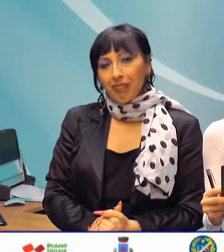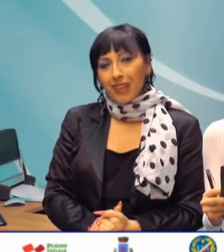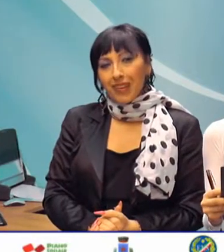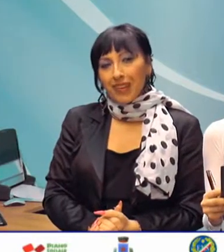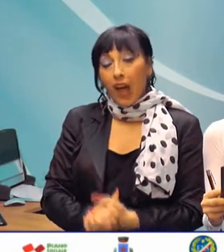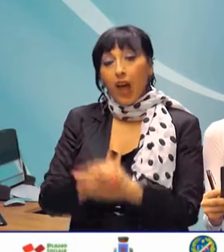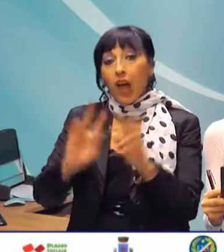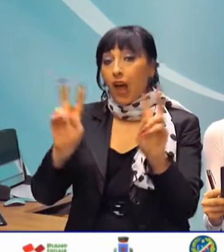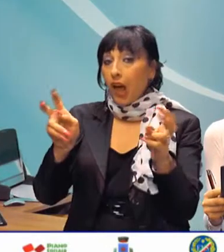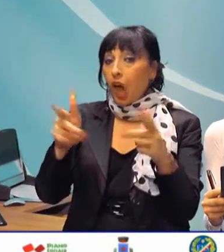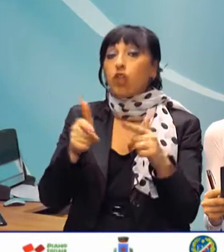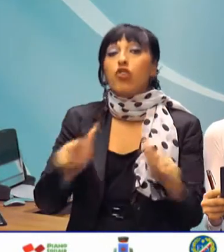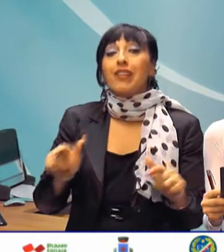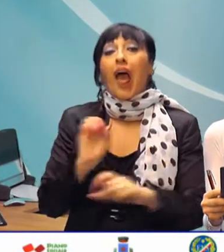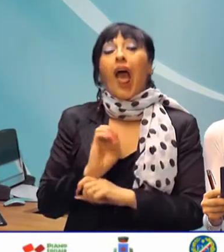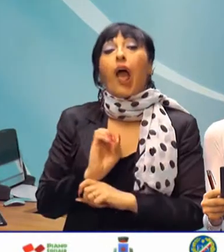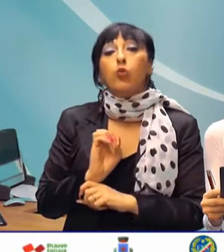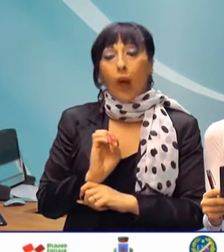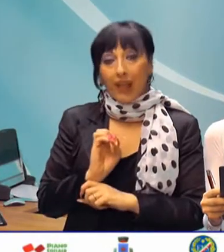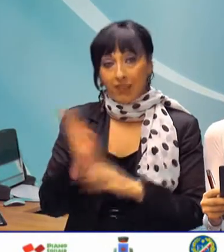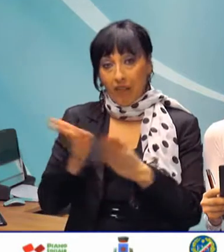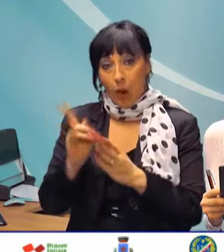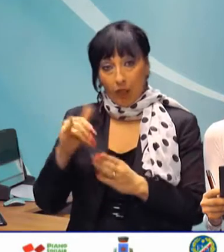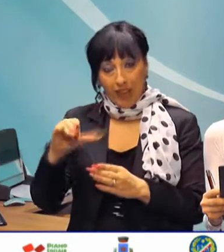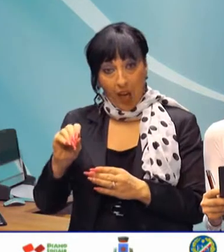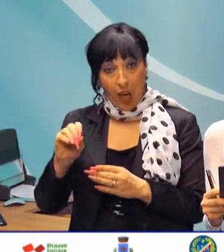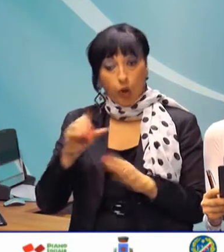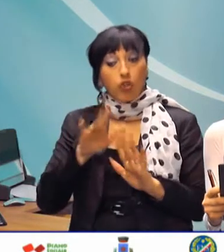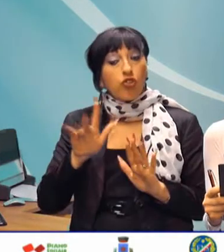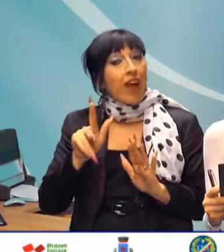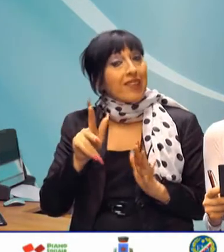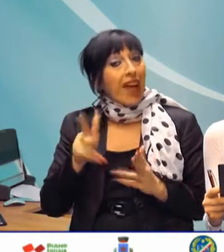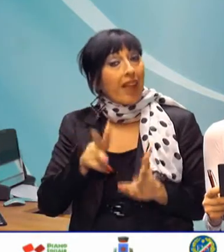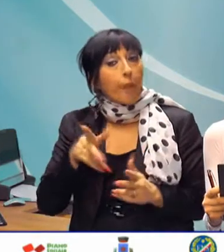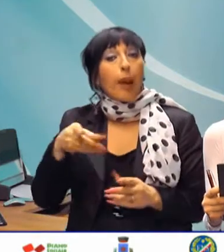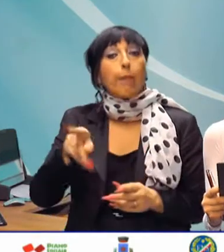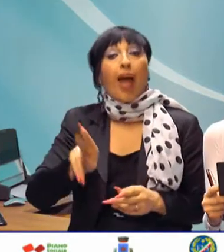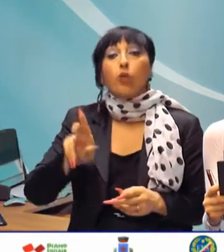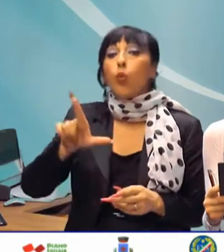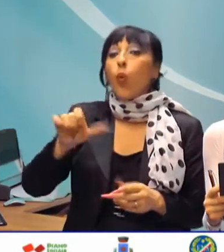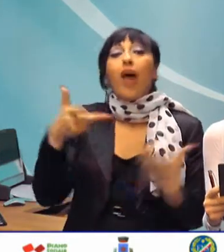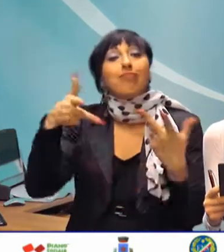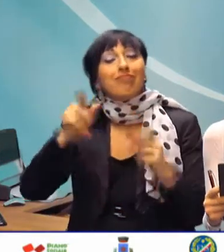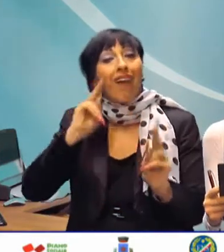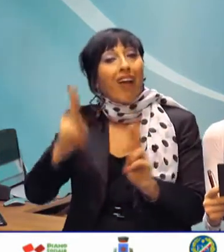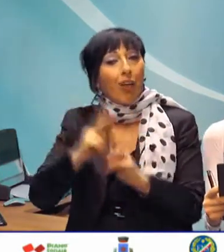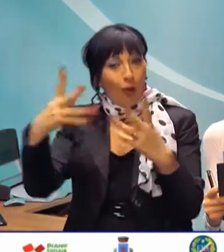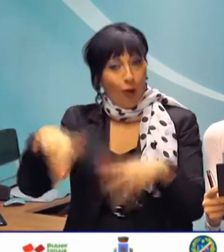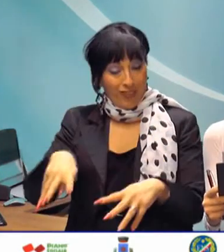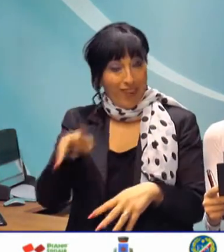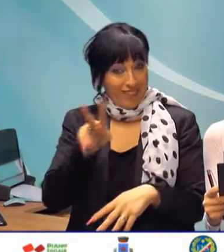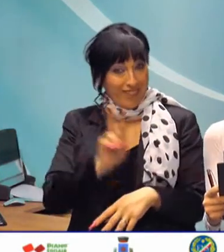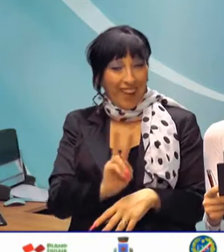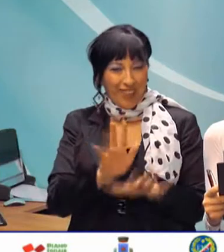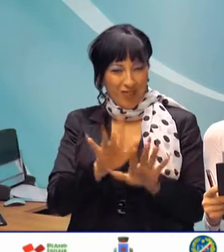Città educativa Vallo di Diano, il 17 aprile, un nuovo incontro a Padula. Venerdì 17